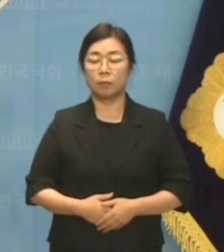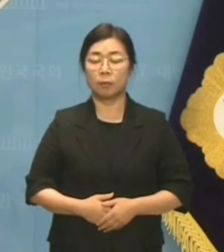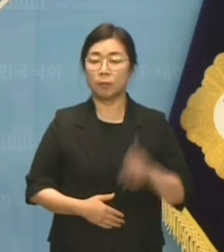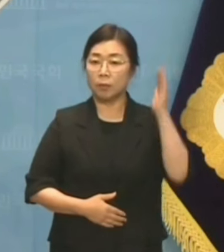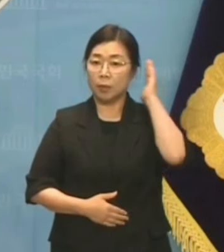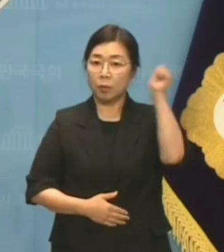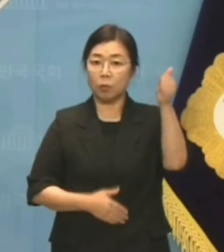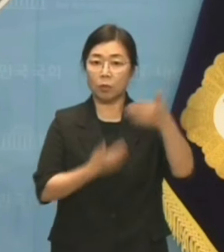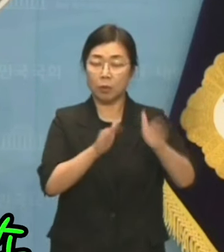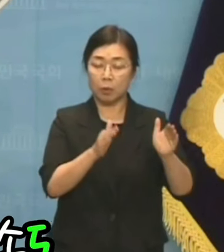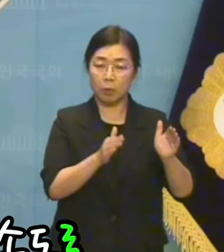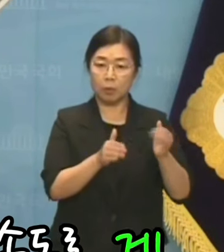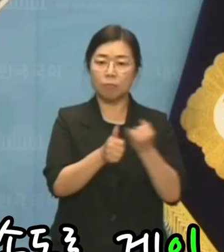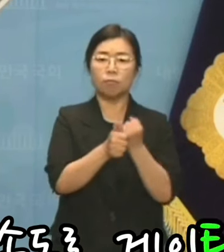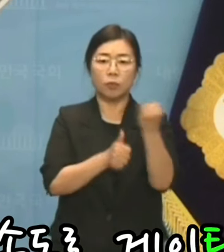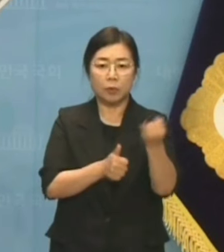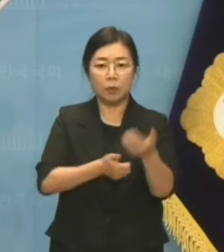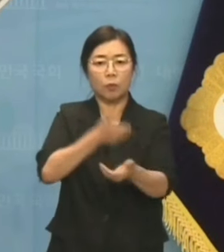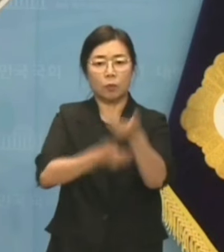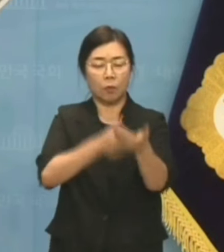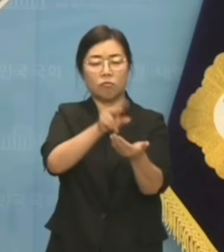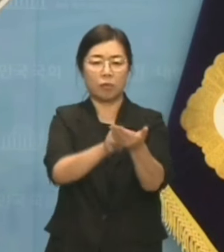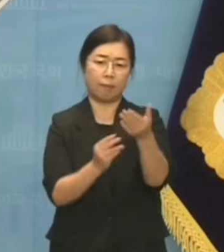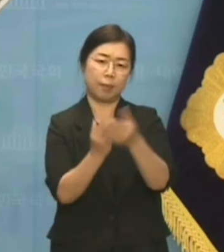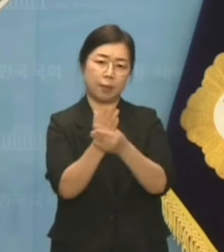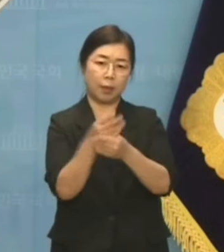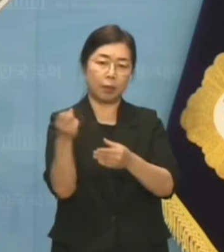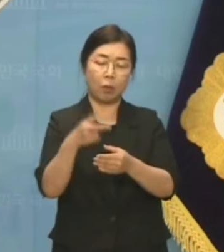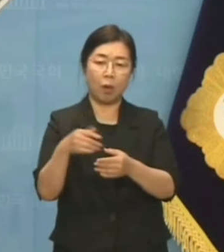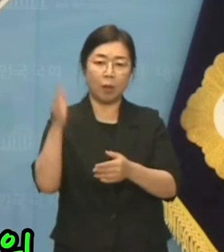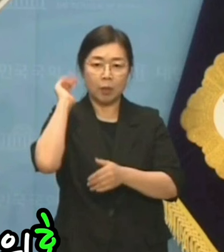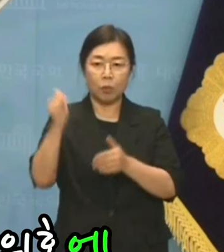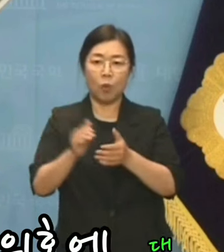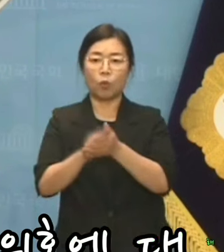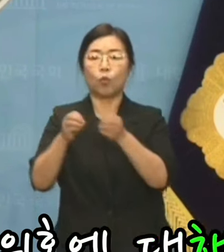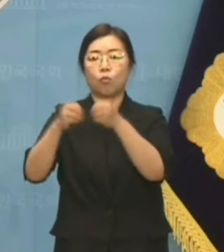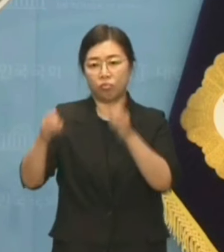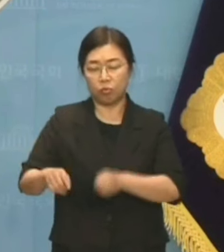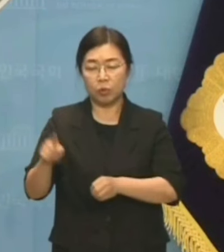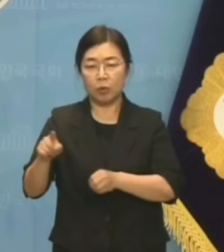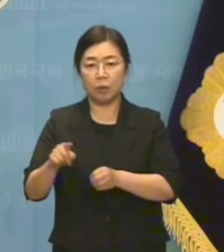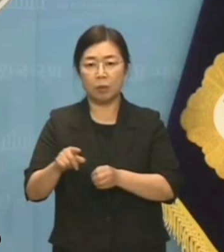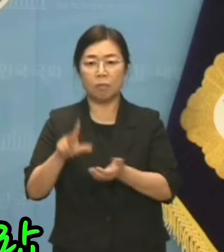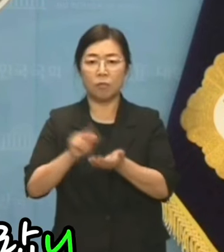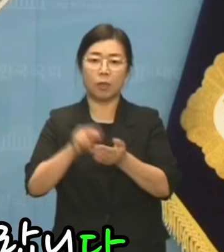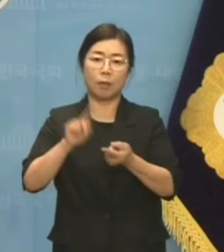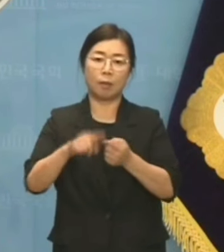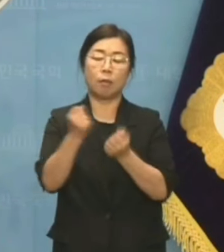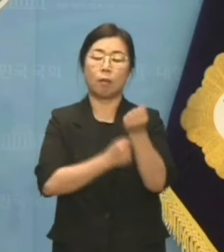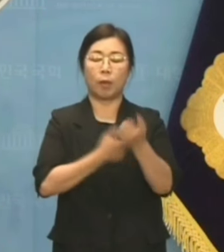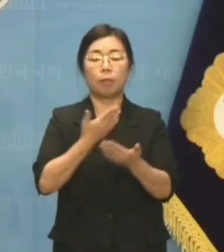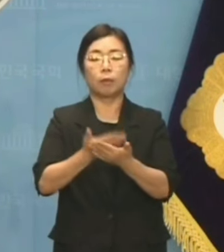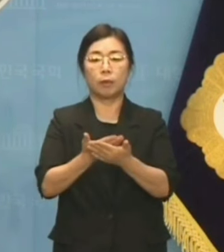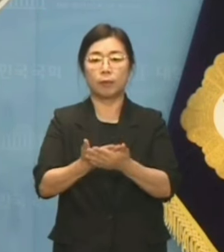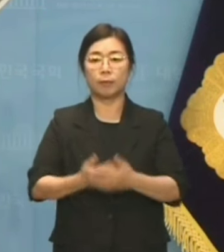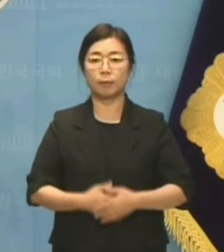대통령실은 처가 고속도로 게이트 동문 휴게소 게이트 의혹에 대해 해명하기 바랍니다.